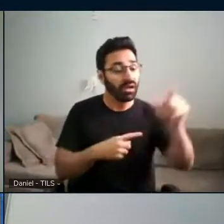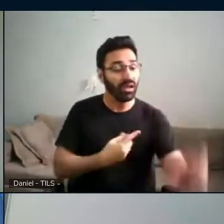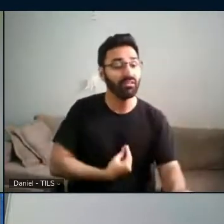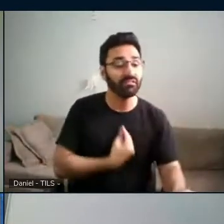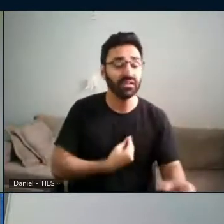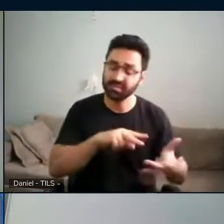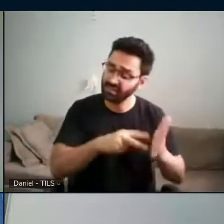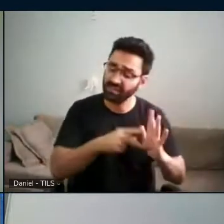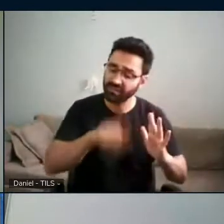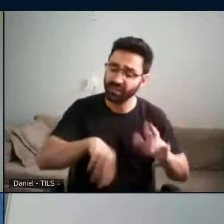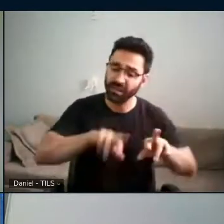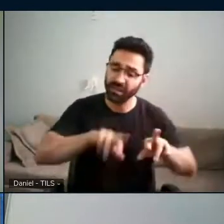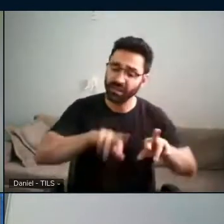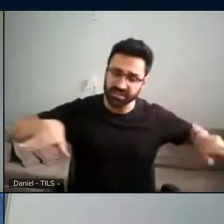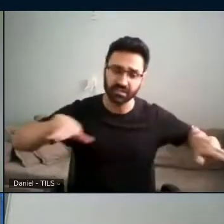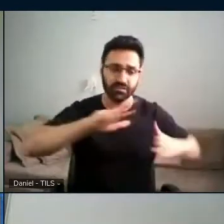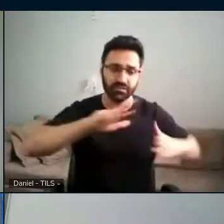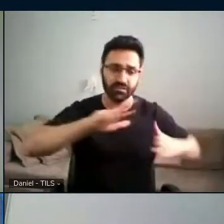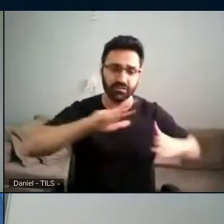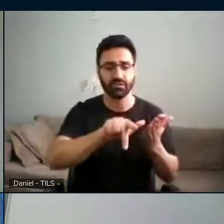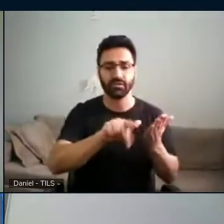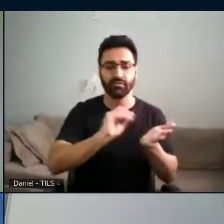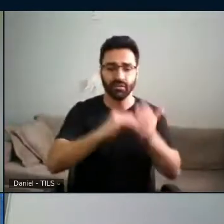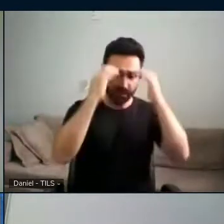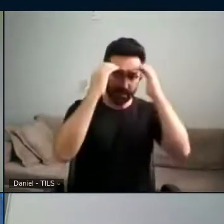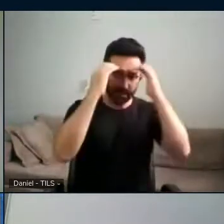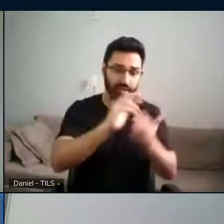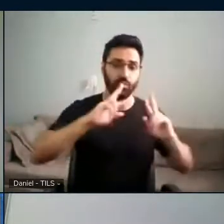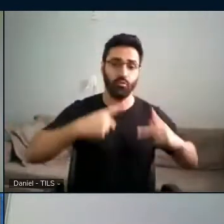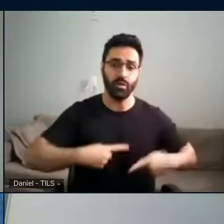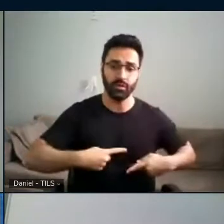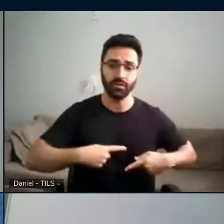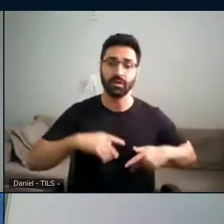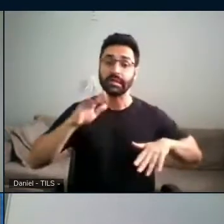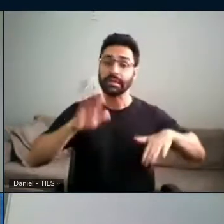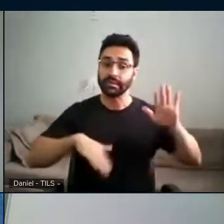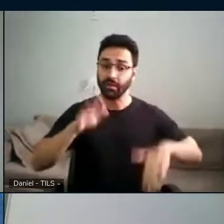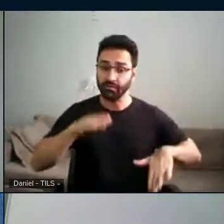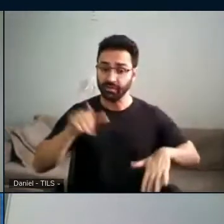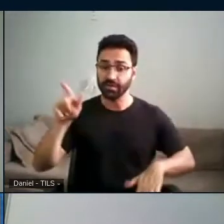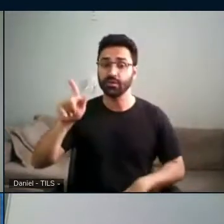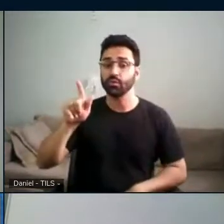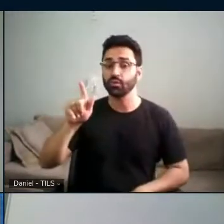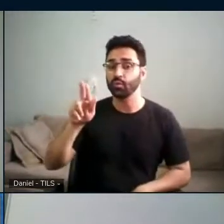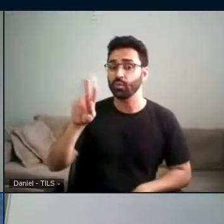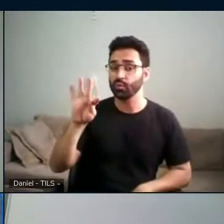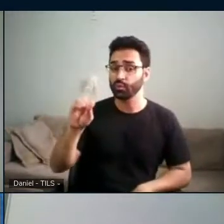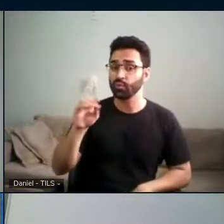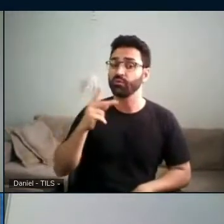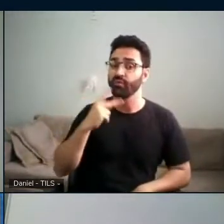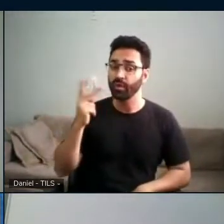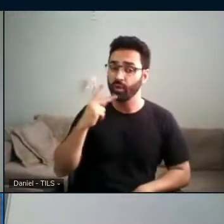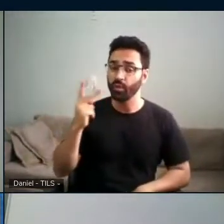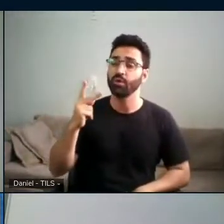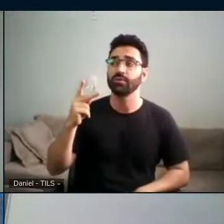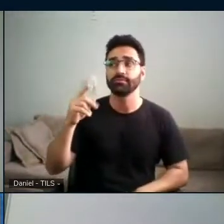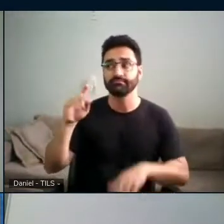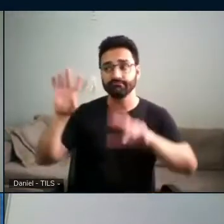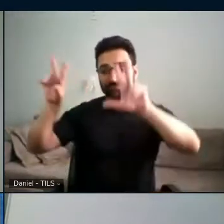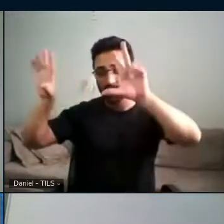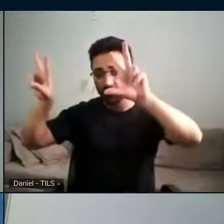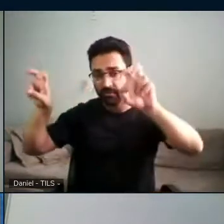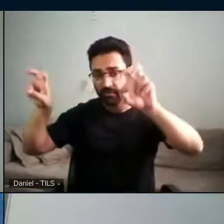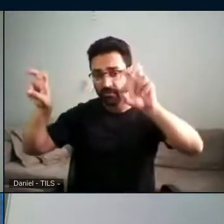nega a pessoa humana. Talvez, Tati, nós precisemos pontuar essa fala de Guto, vamos rever como está lá, é, Guto? Para que a gente